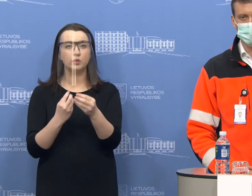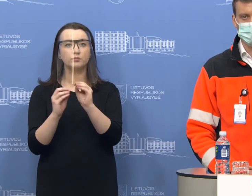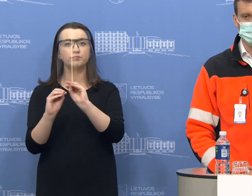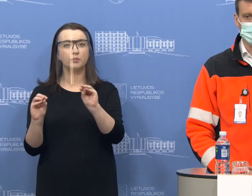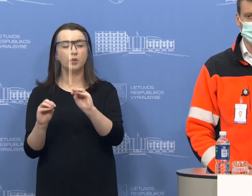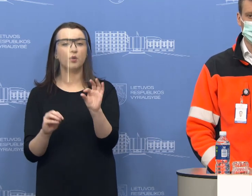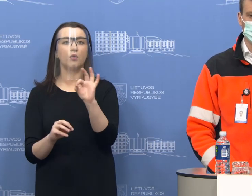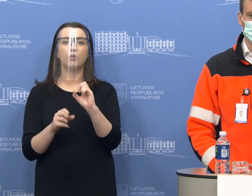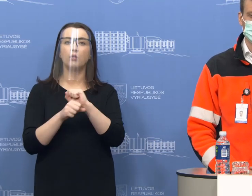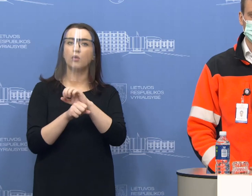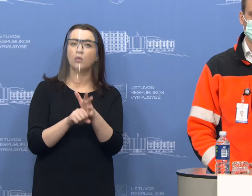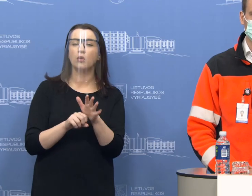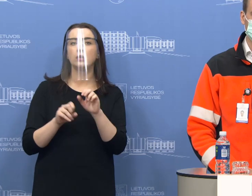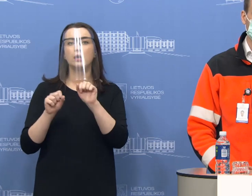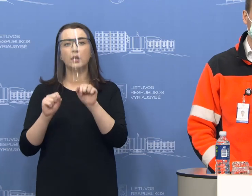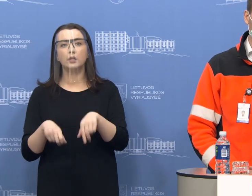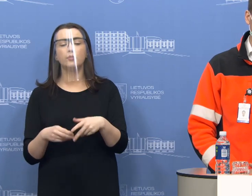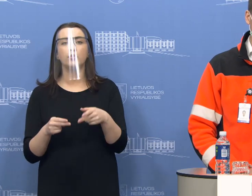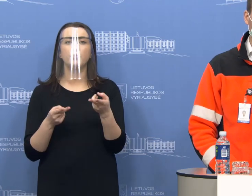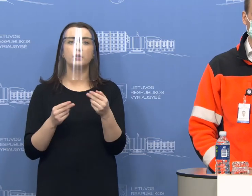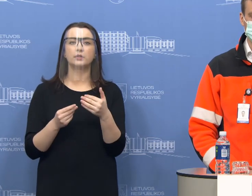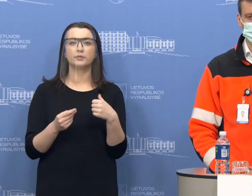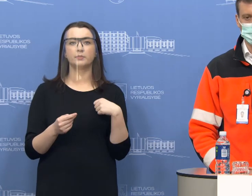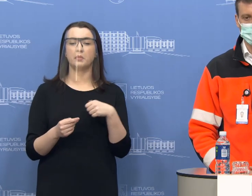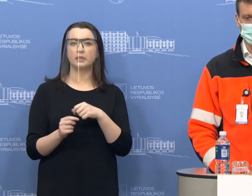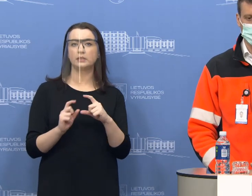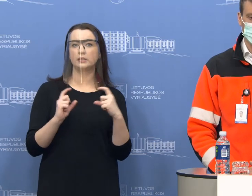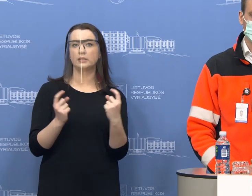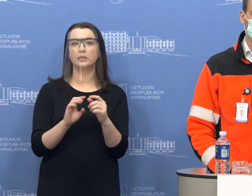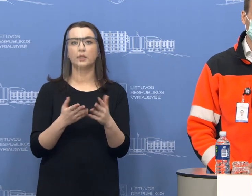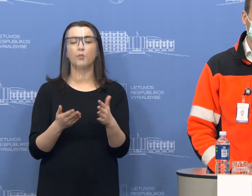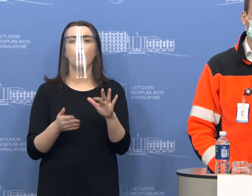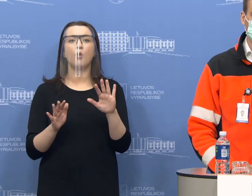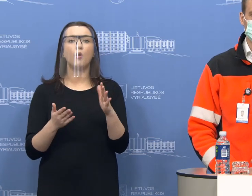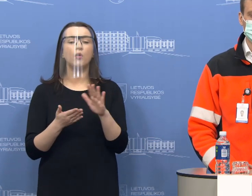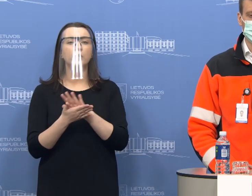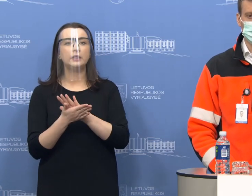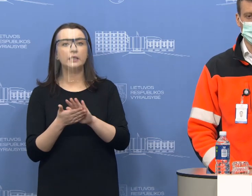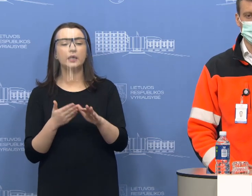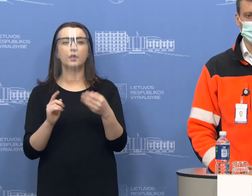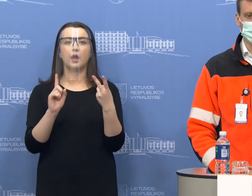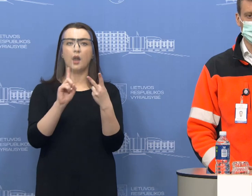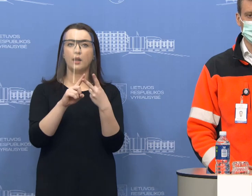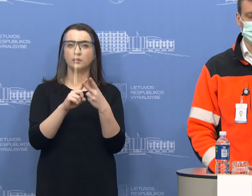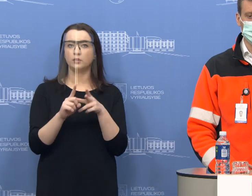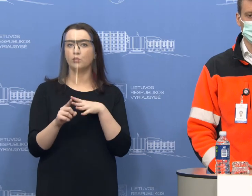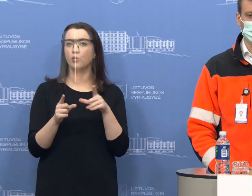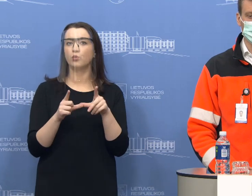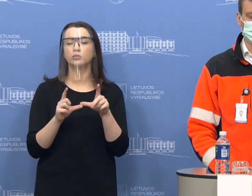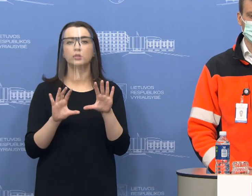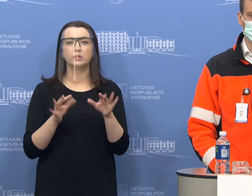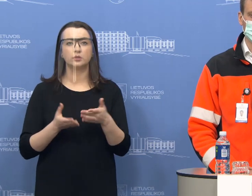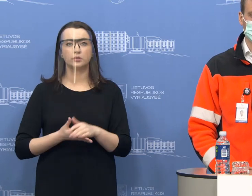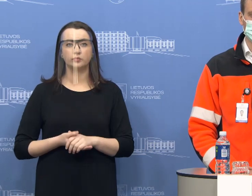informacijos apie susirgymą, apie galimybės, apie savizoliaciją, apie asmenį hygieną. Antra, neką mažiau svarbi, užduotis